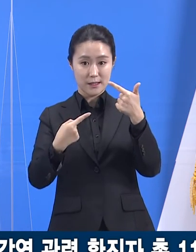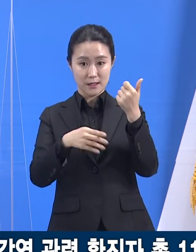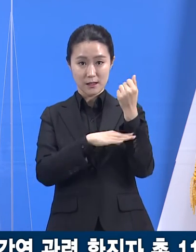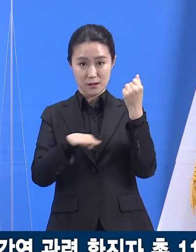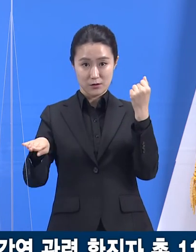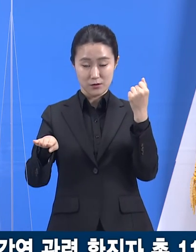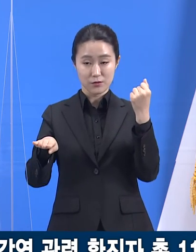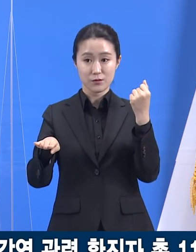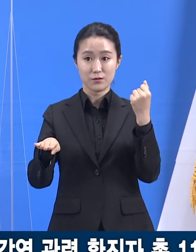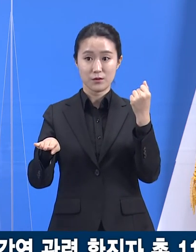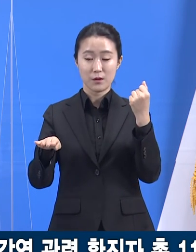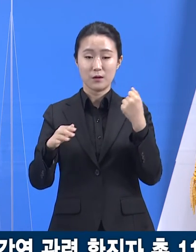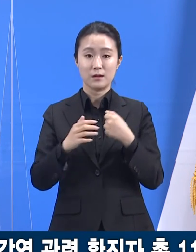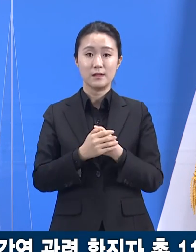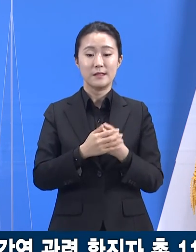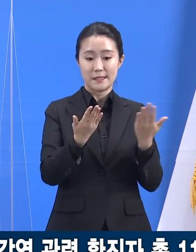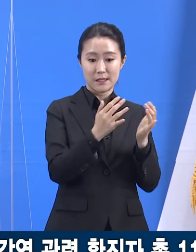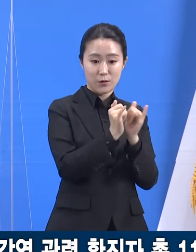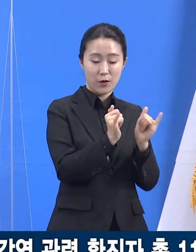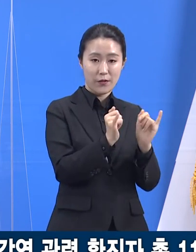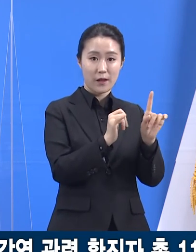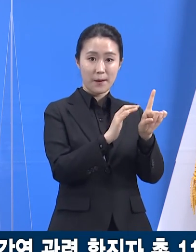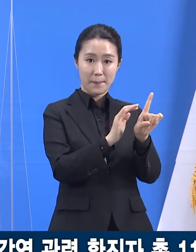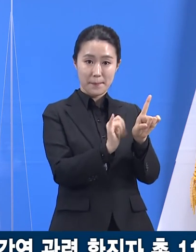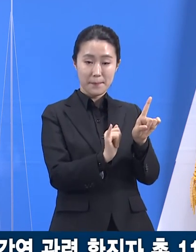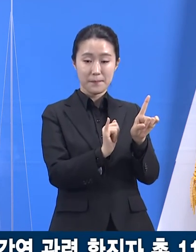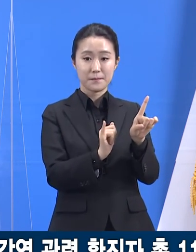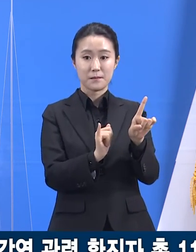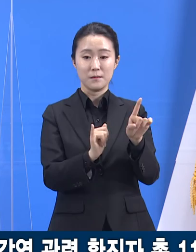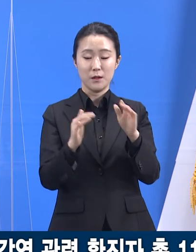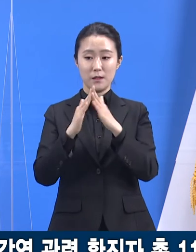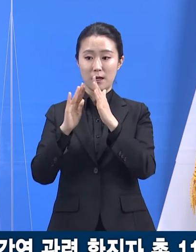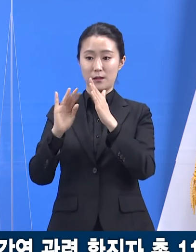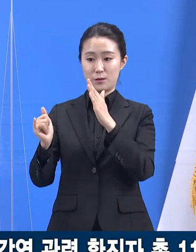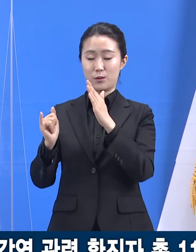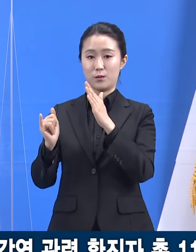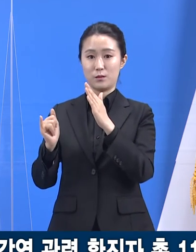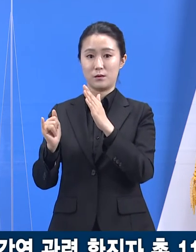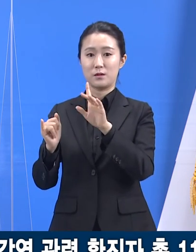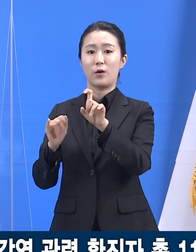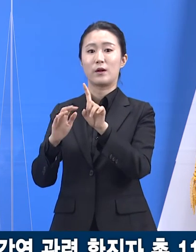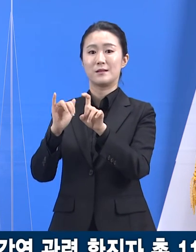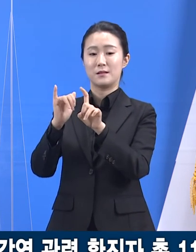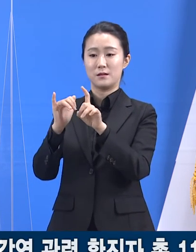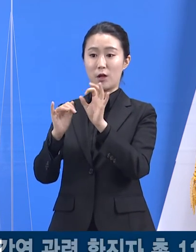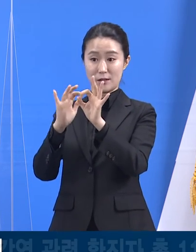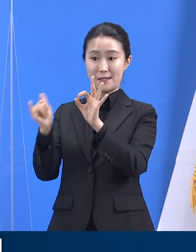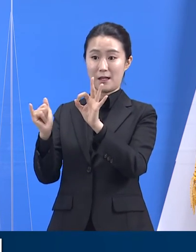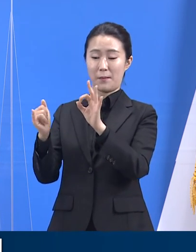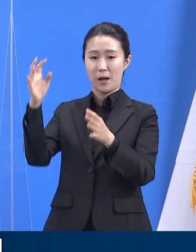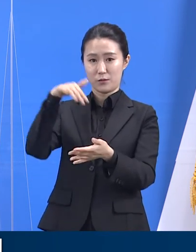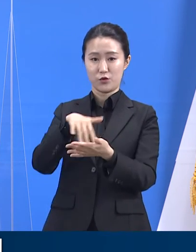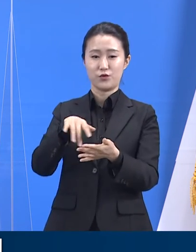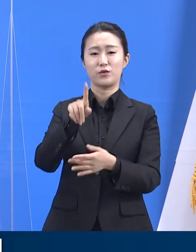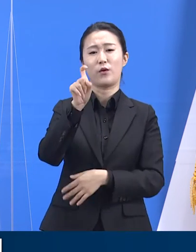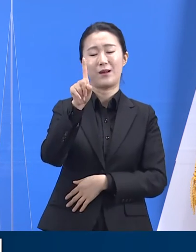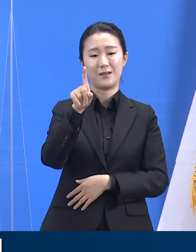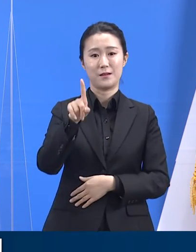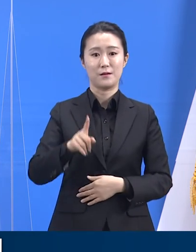확진자의 가족 4명 등 11명입니다. 관련자 127명에 대해 일제검사를